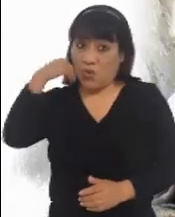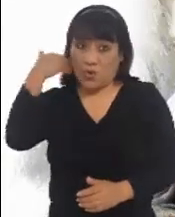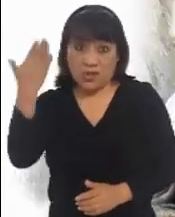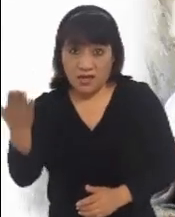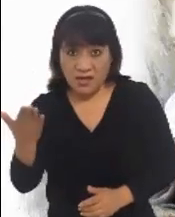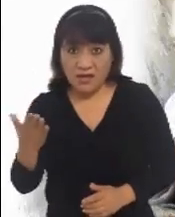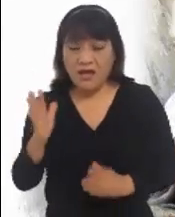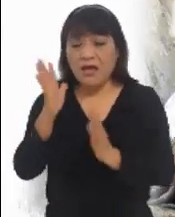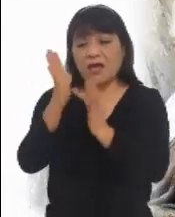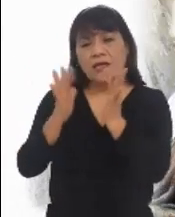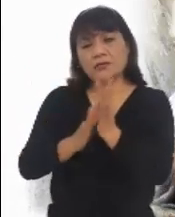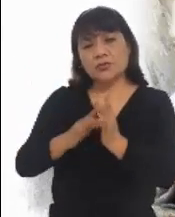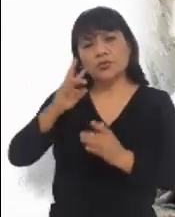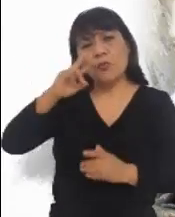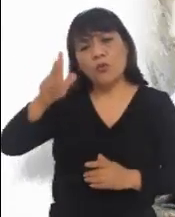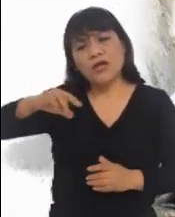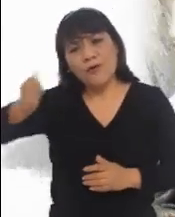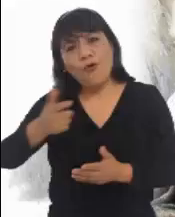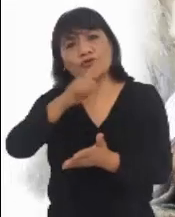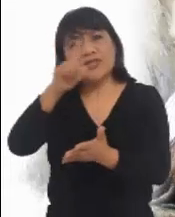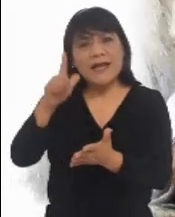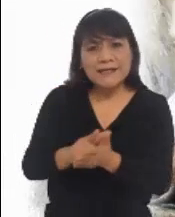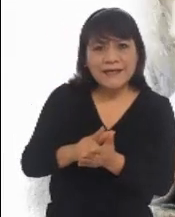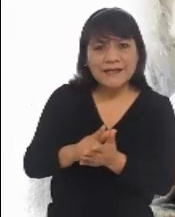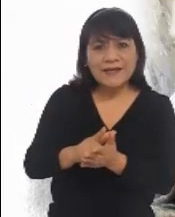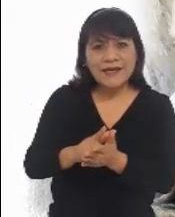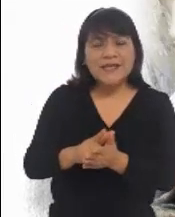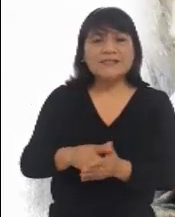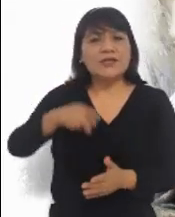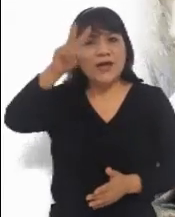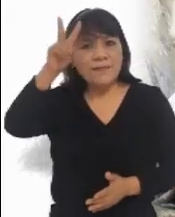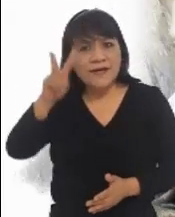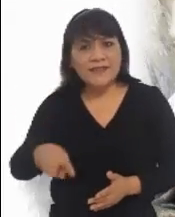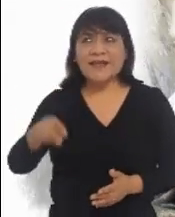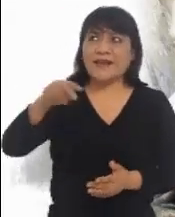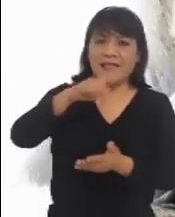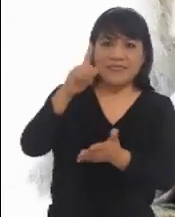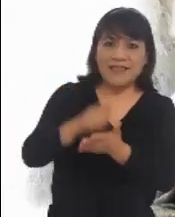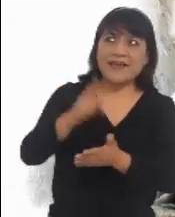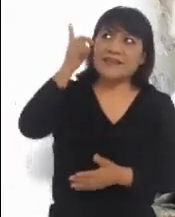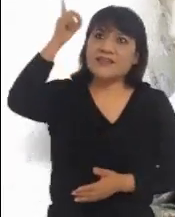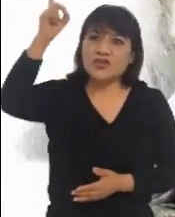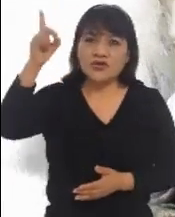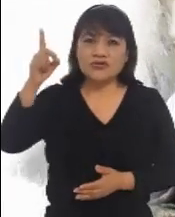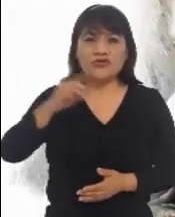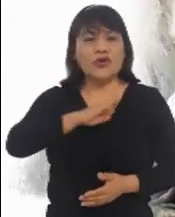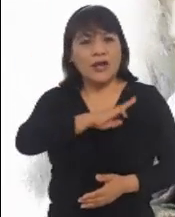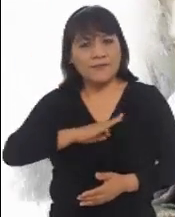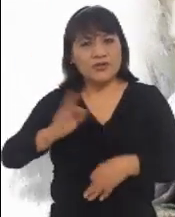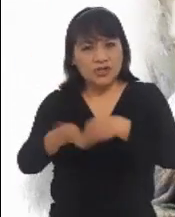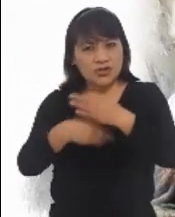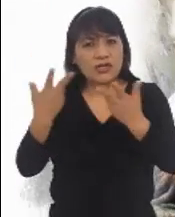y busca para su pueblo. Y confronta esta ley con la verdadera imagen de Dios y con la misión de todo hombre.